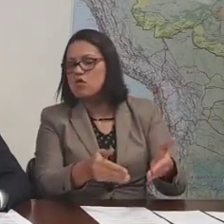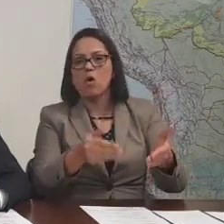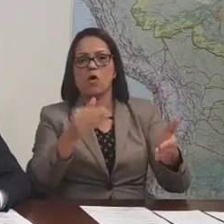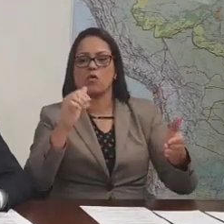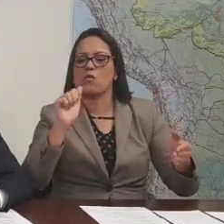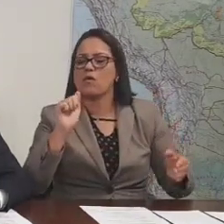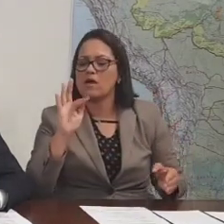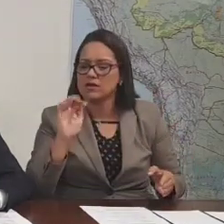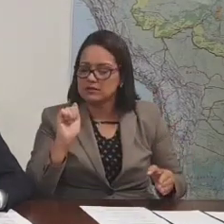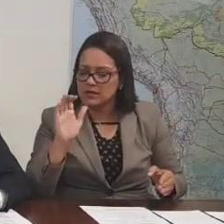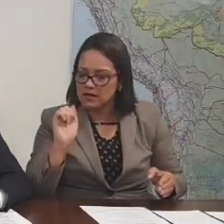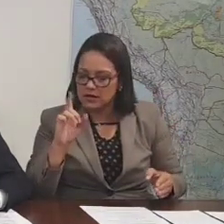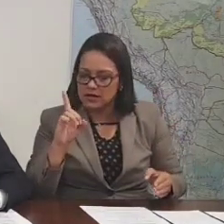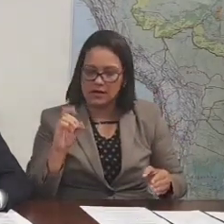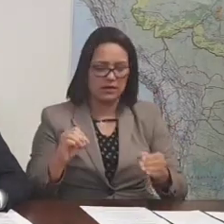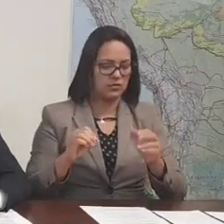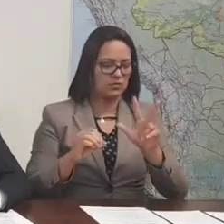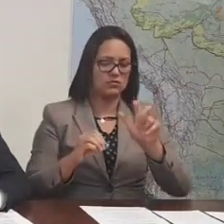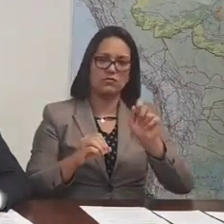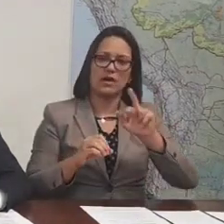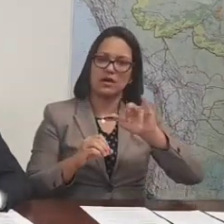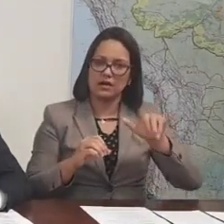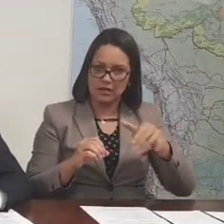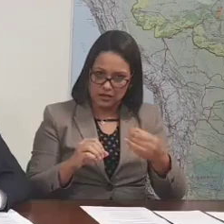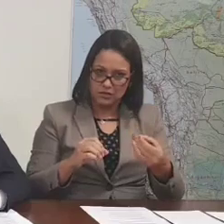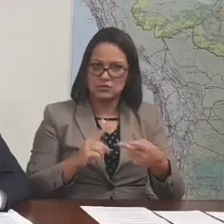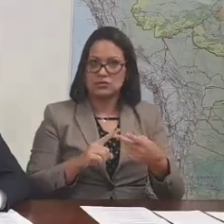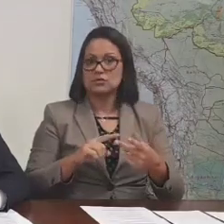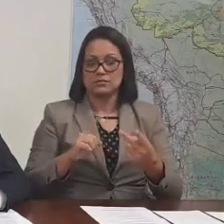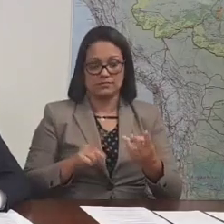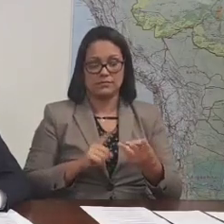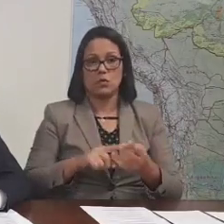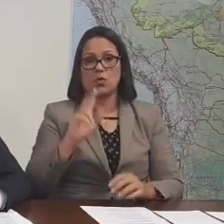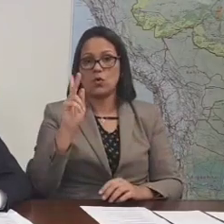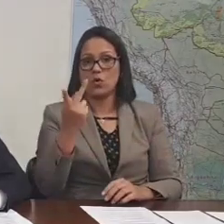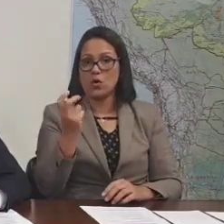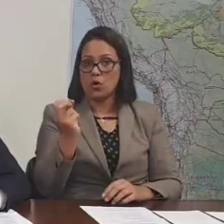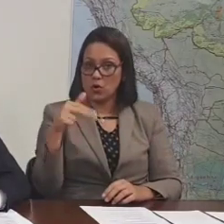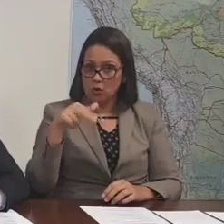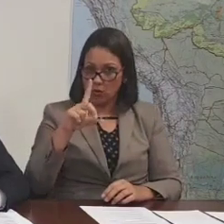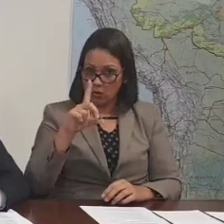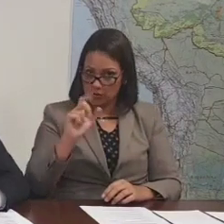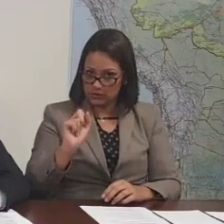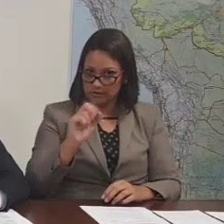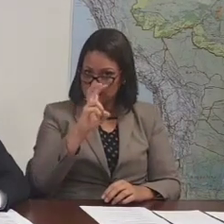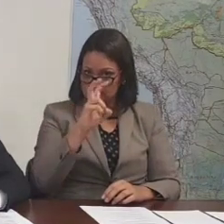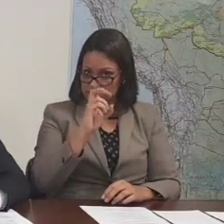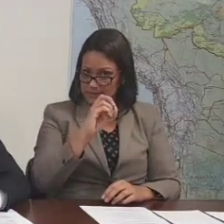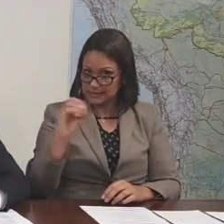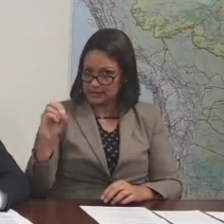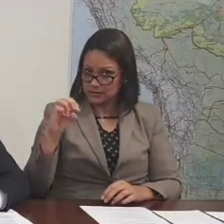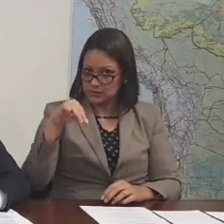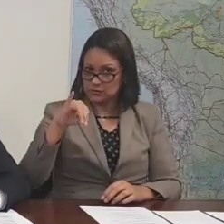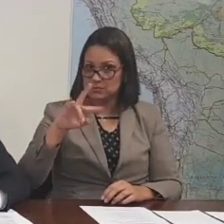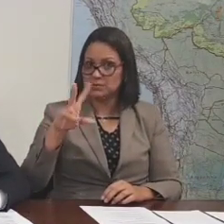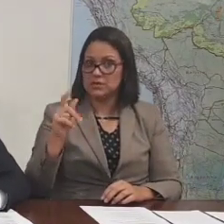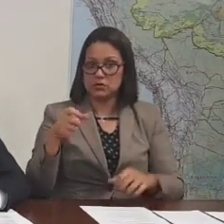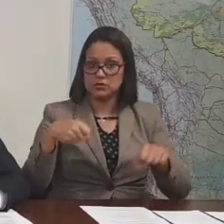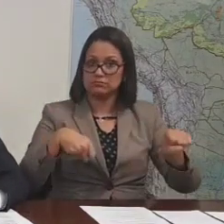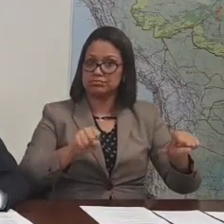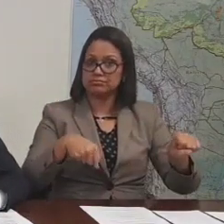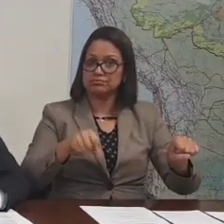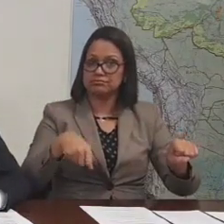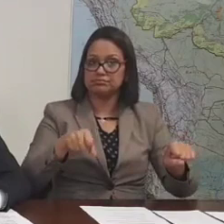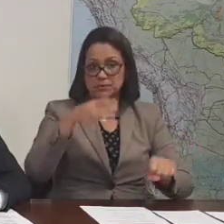no varejo, grande rede de supermercado. A Honda, R$ 500 milhões em fábrica de motos em